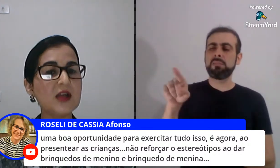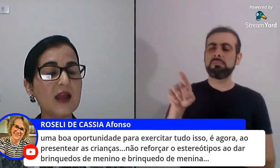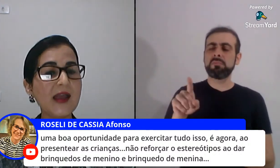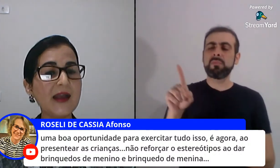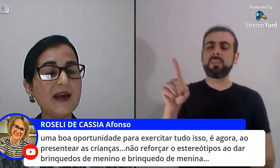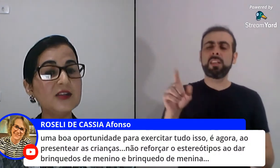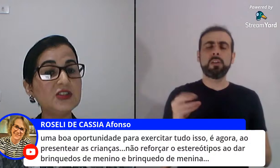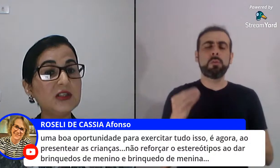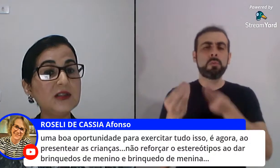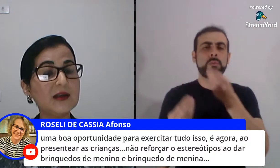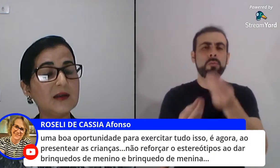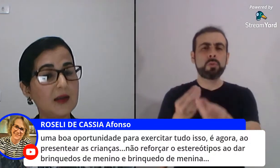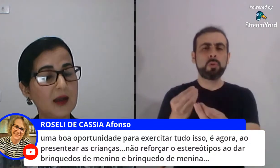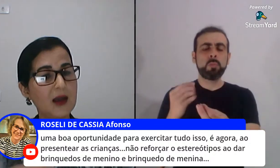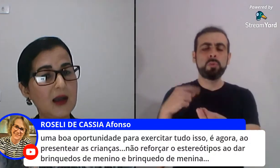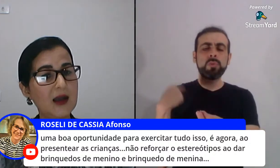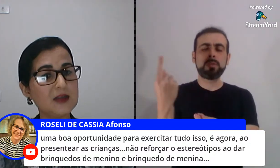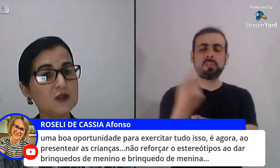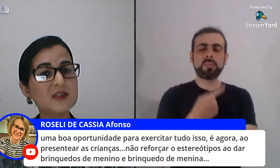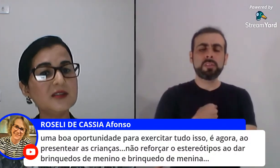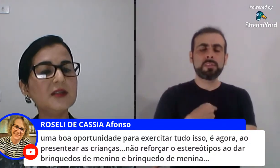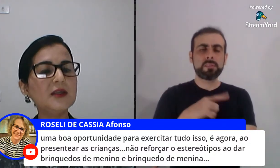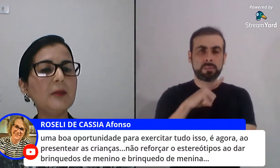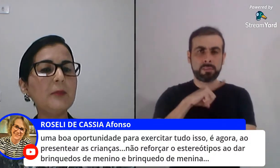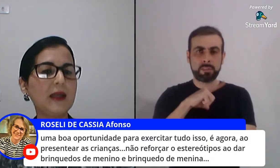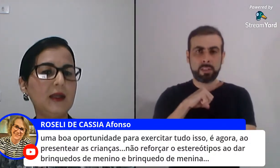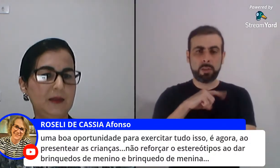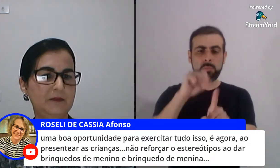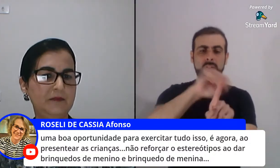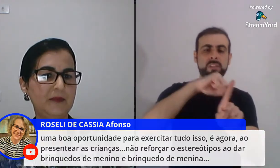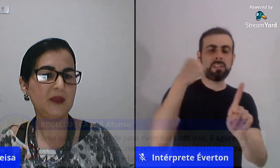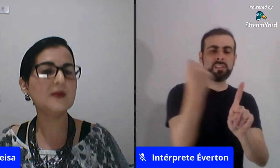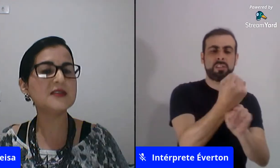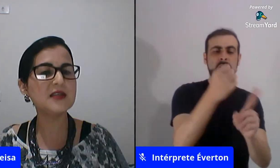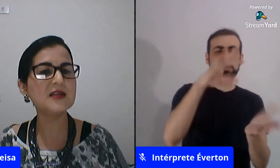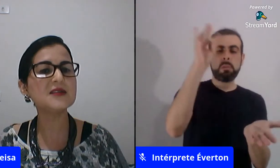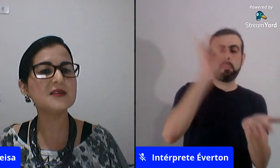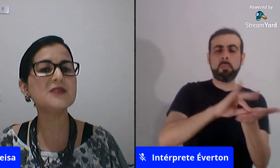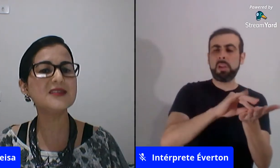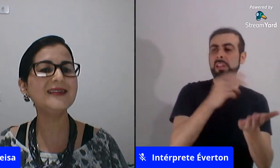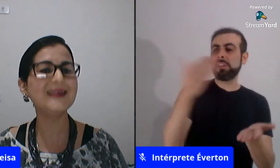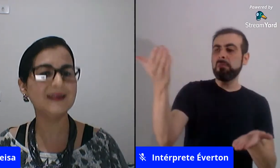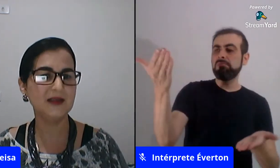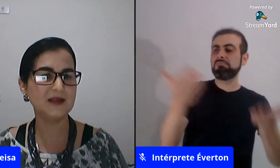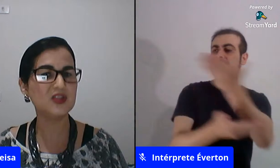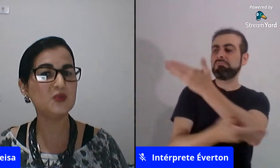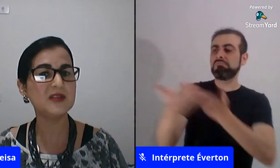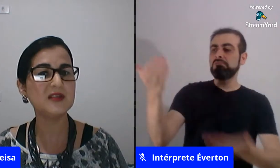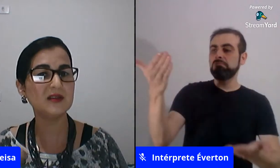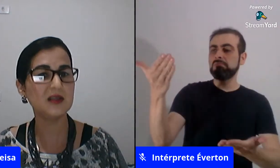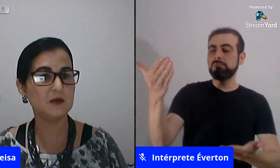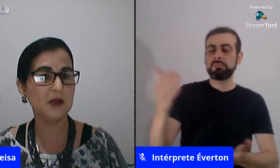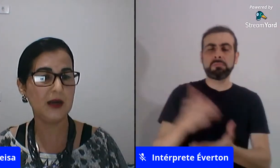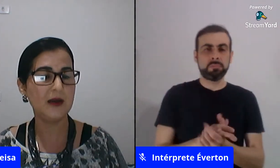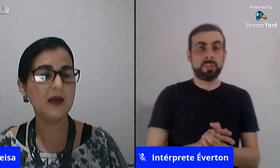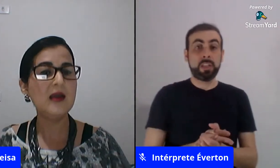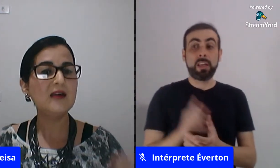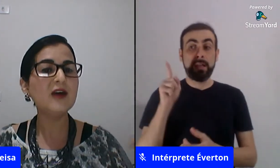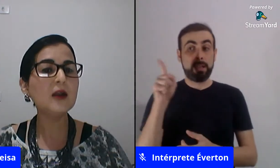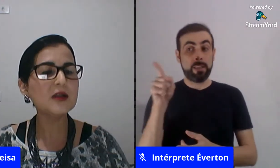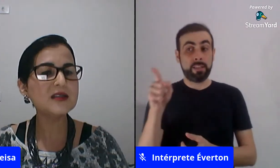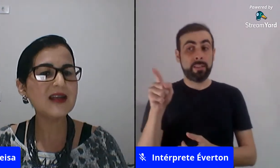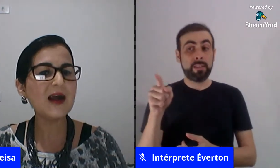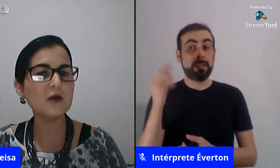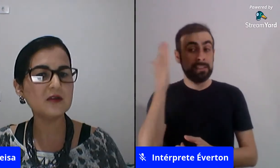é garantida a sua cidadania plena então as crianças são cidadãs a gente precisa ter esse olhar